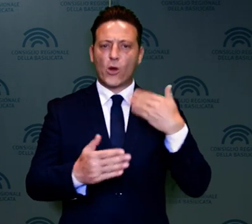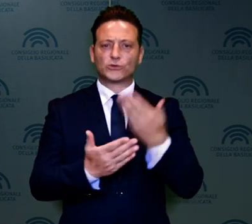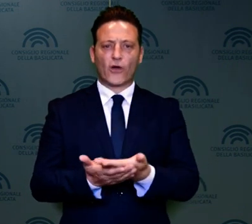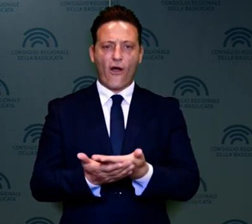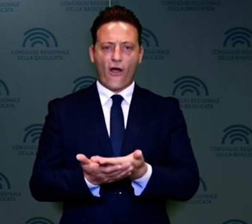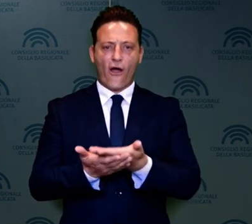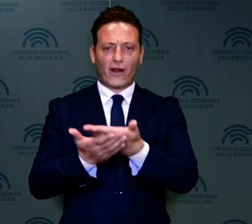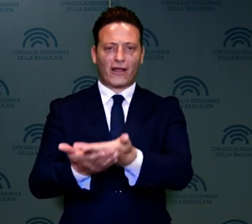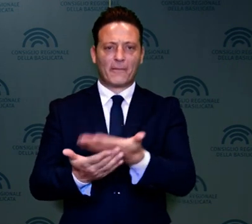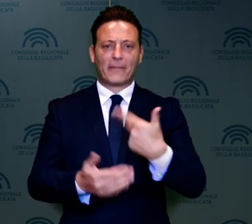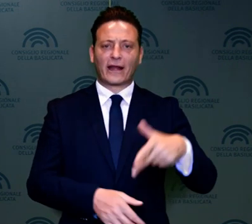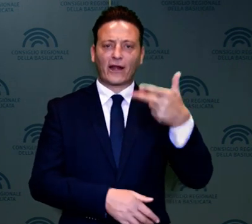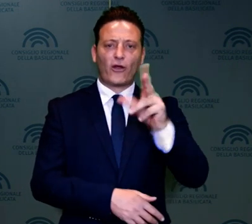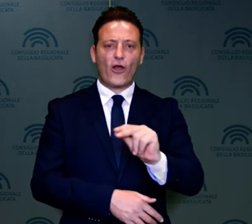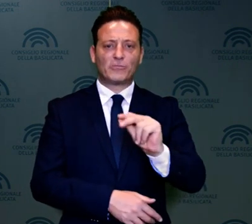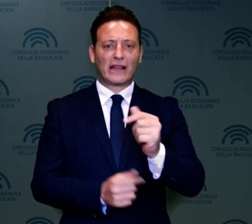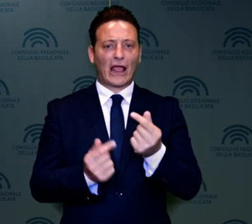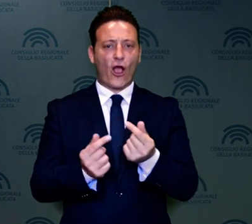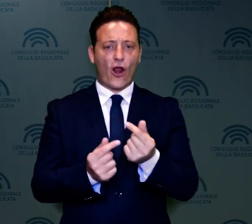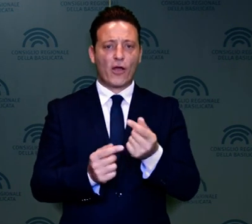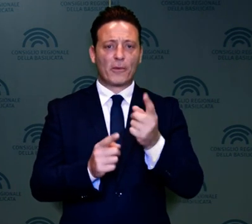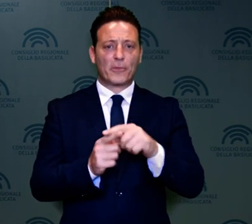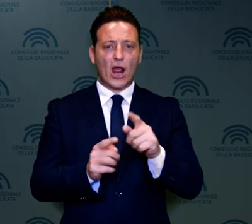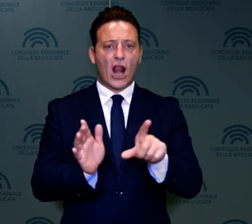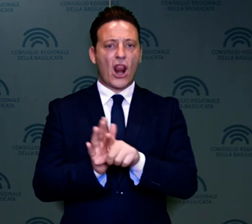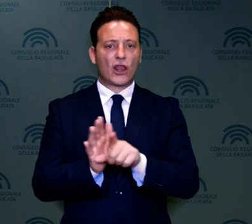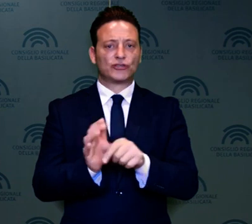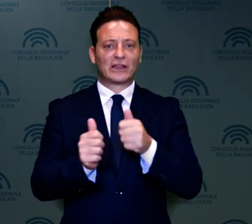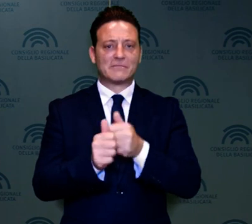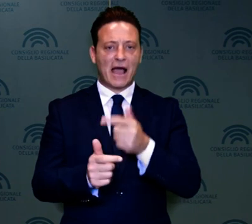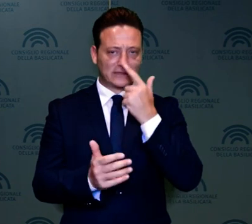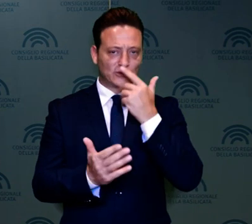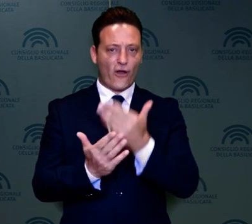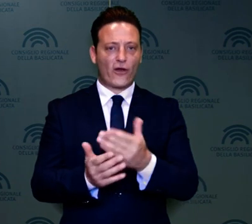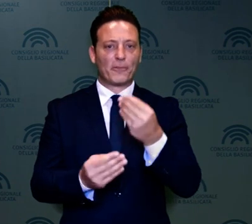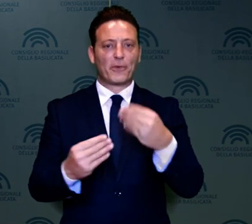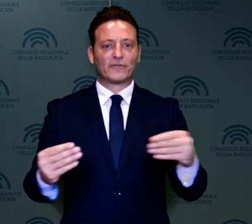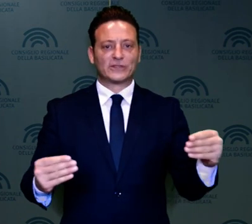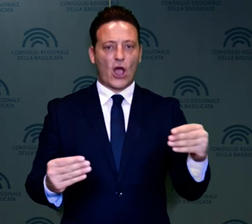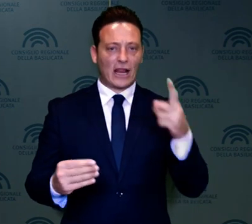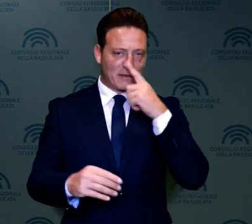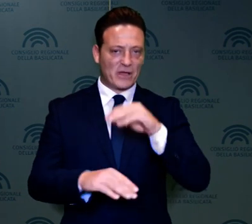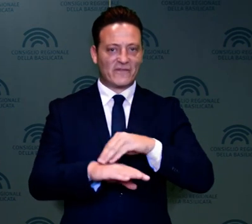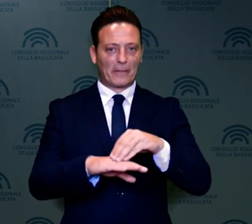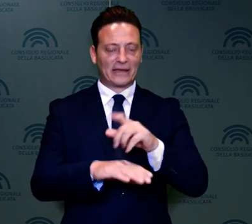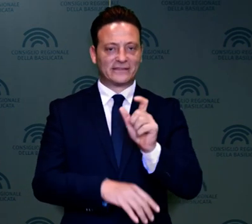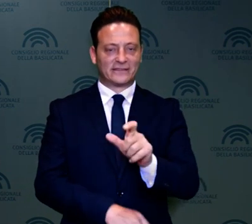mozione per il riconoscimento economico e la legittimazione della professione infermieristica. Il